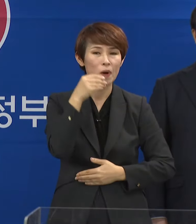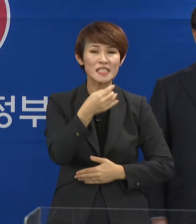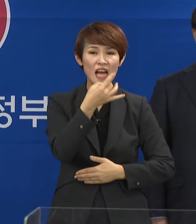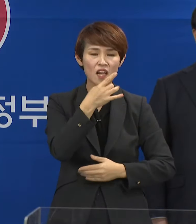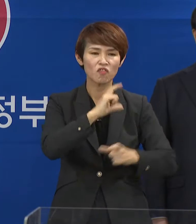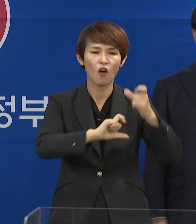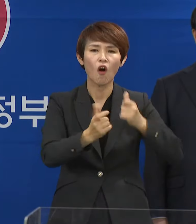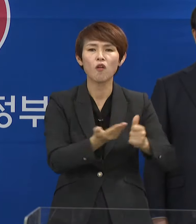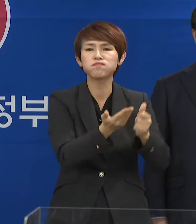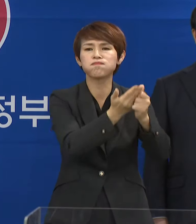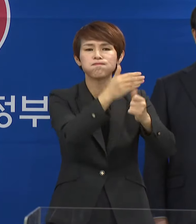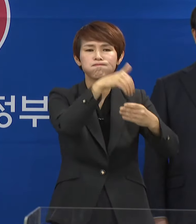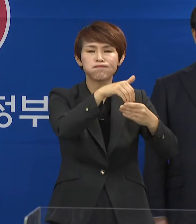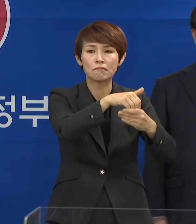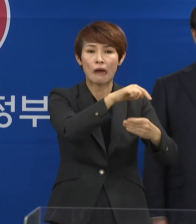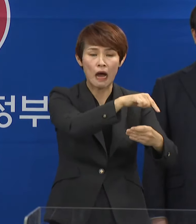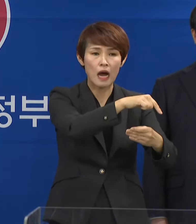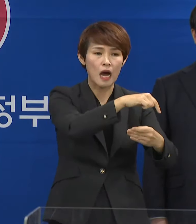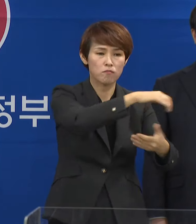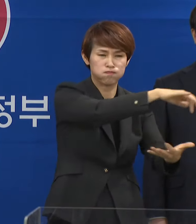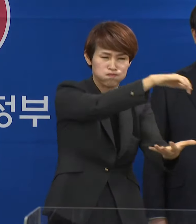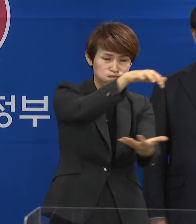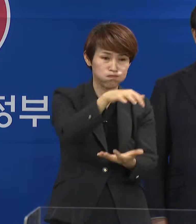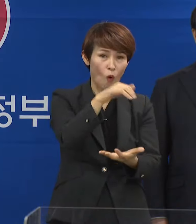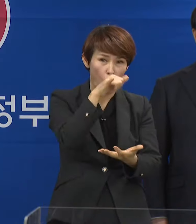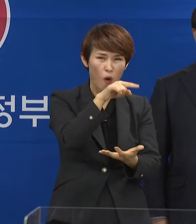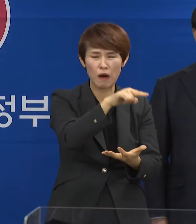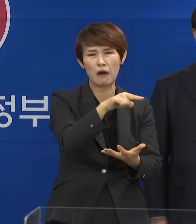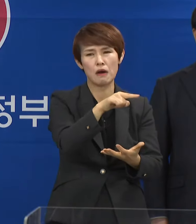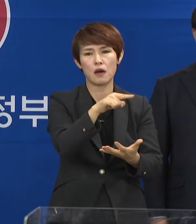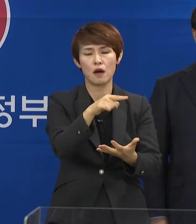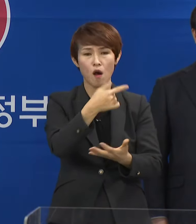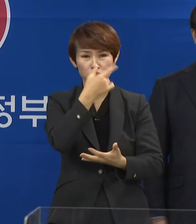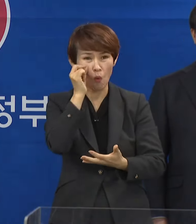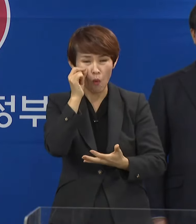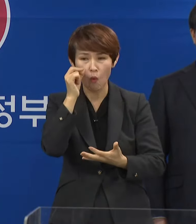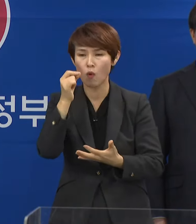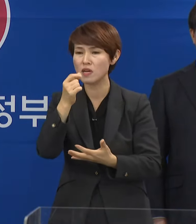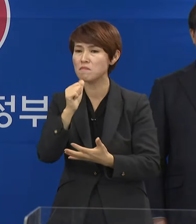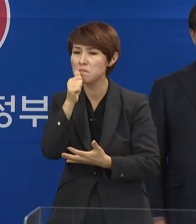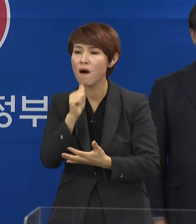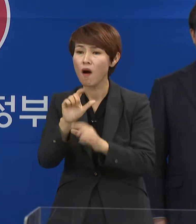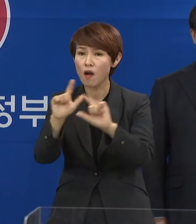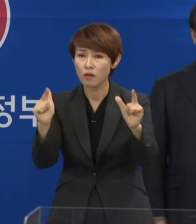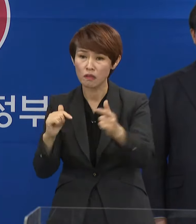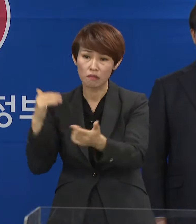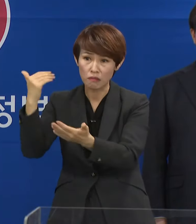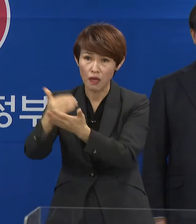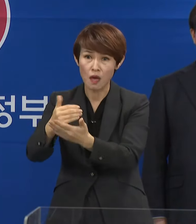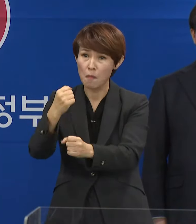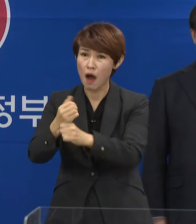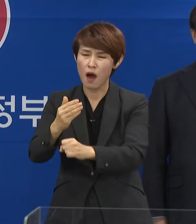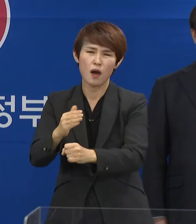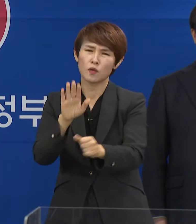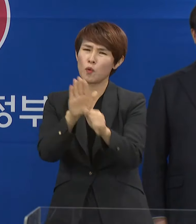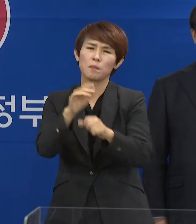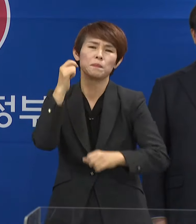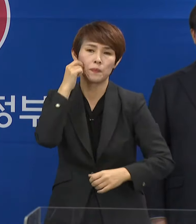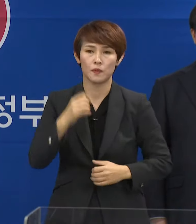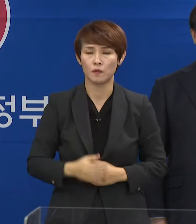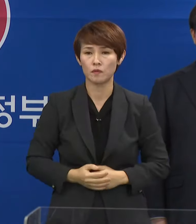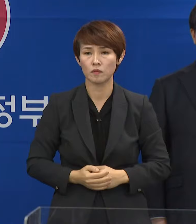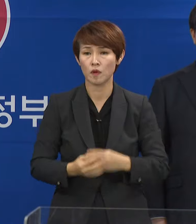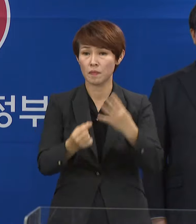더 생산하게 하고 부족한 작물의 자금률을 높이는 데는 전혀 도움이 되지 않습니다. 넷째,